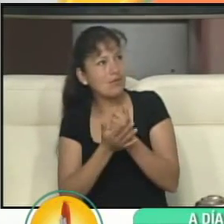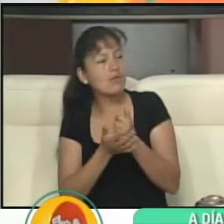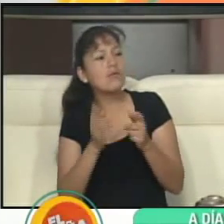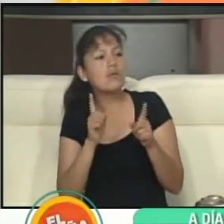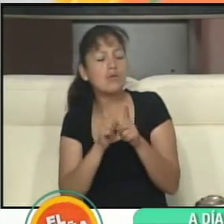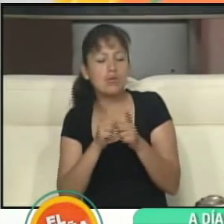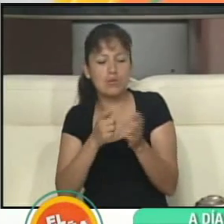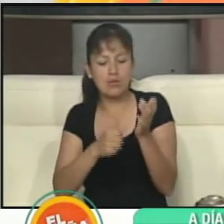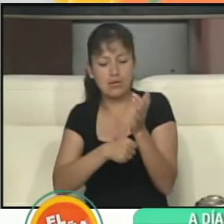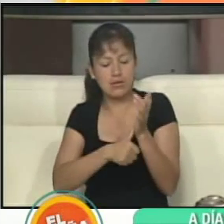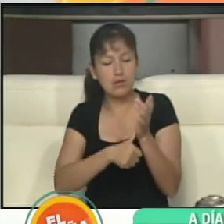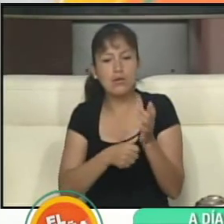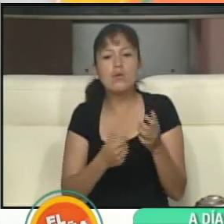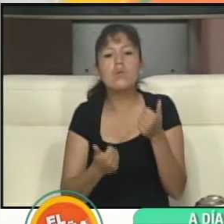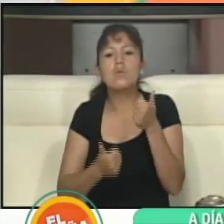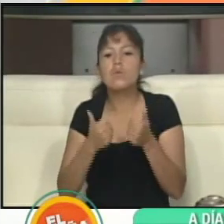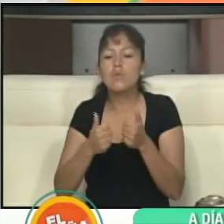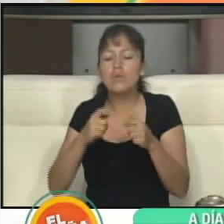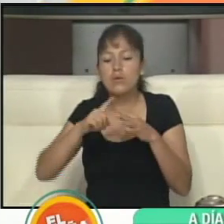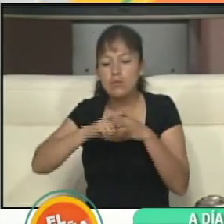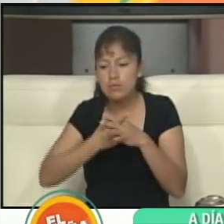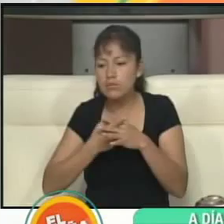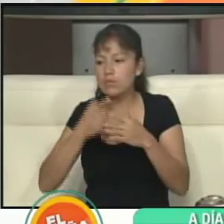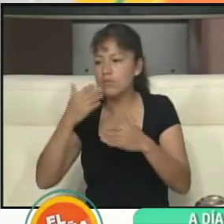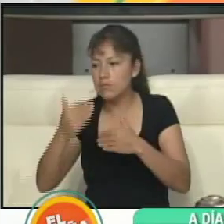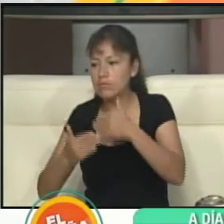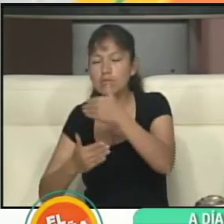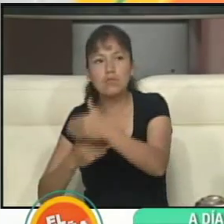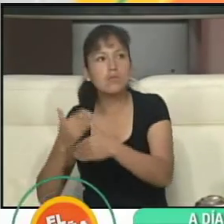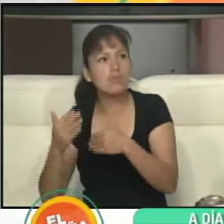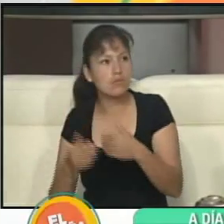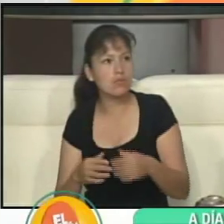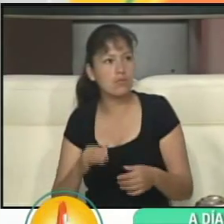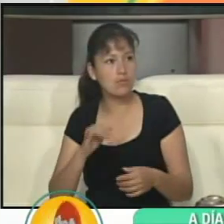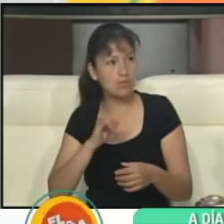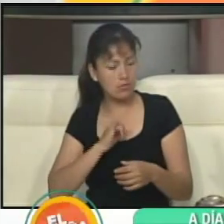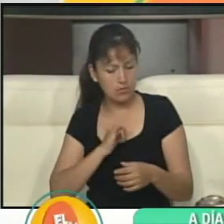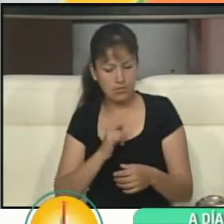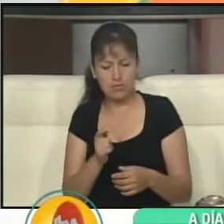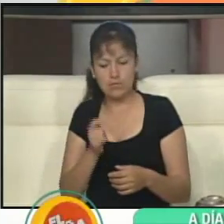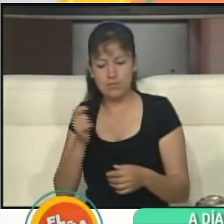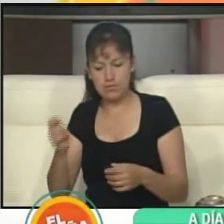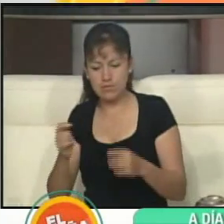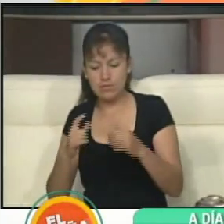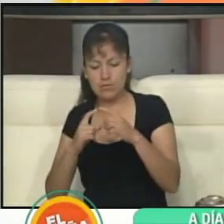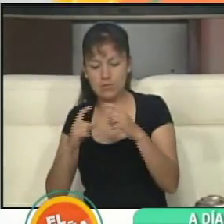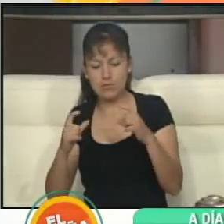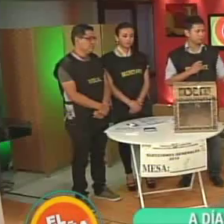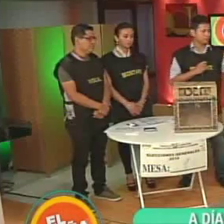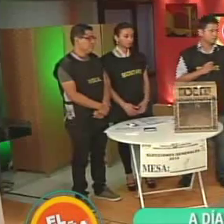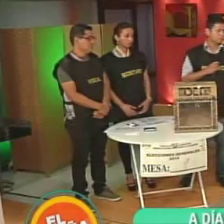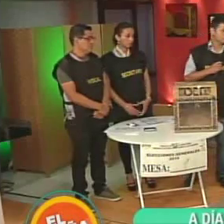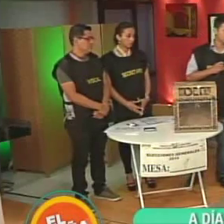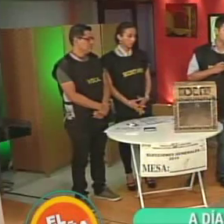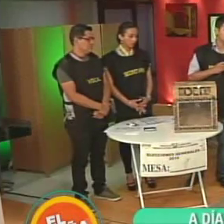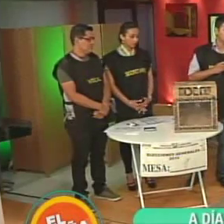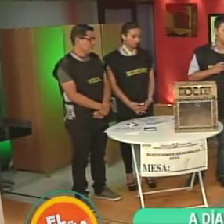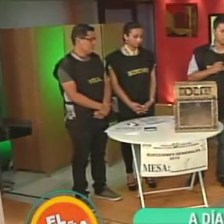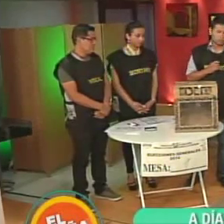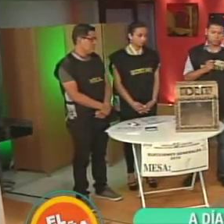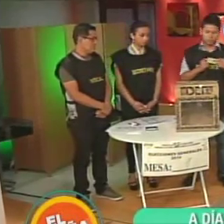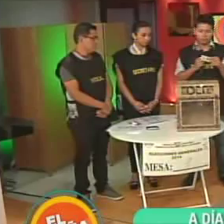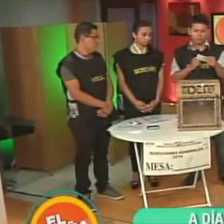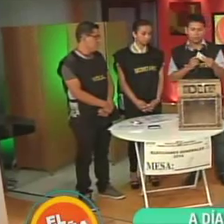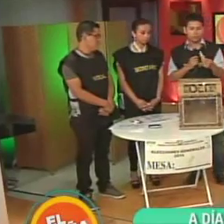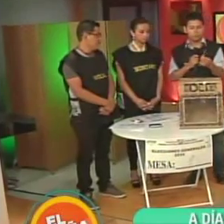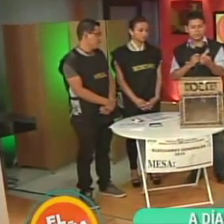de identidad para demostrarle cuál es el paso regular en la votación. Muy bien. Yo le paso la cédula de identidad entonces como el primer elector en la mesa. Muy bien.